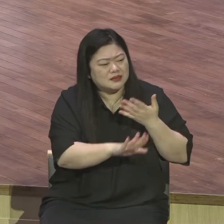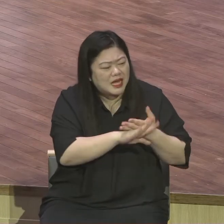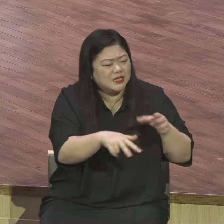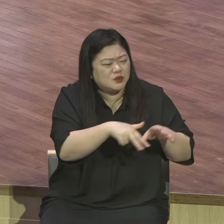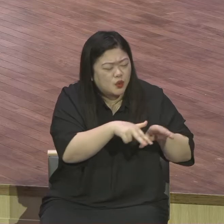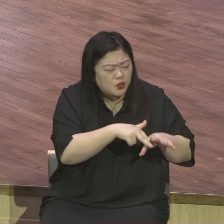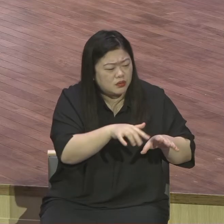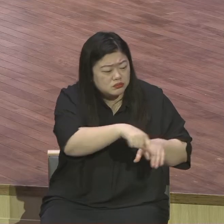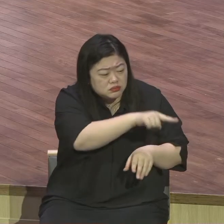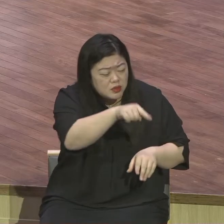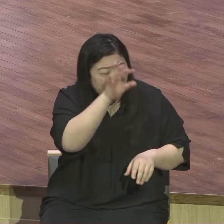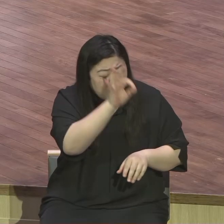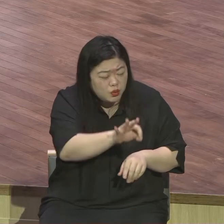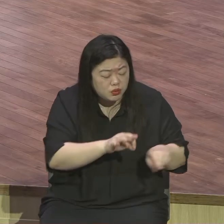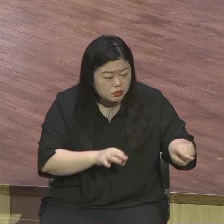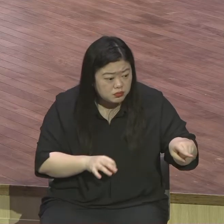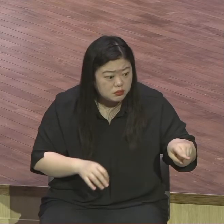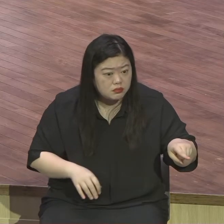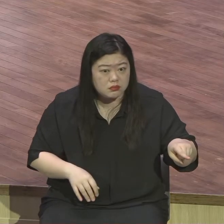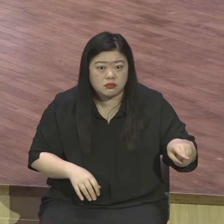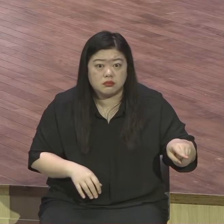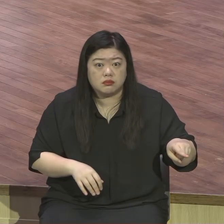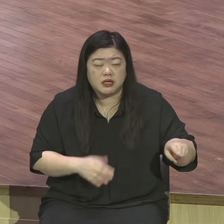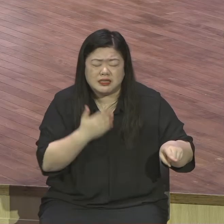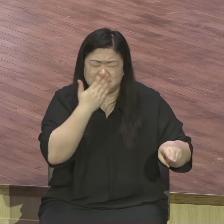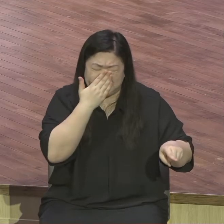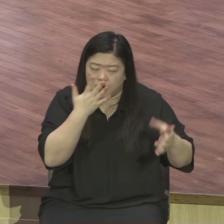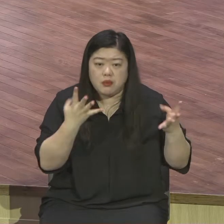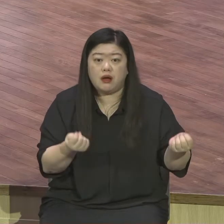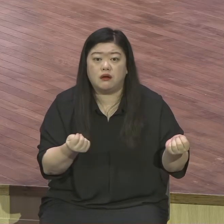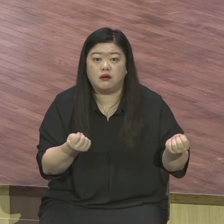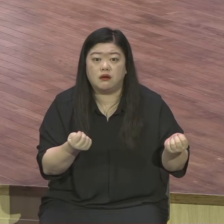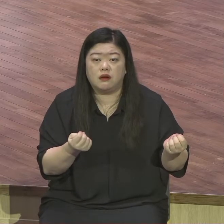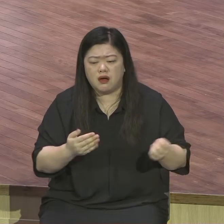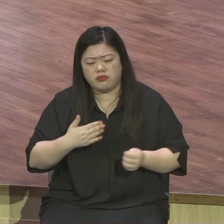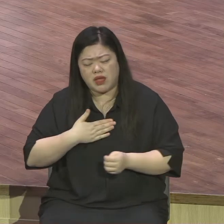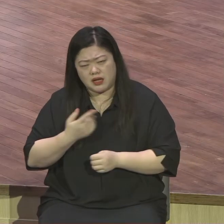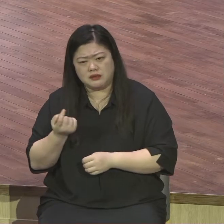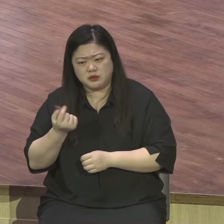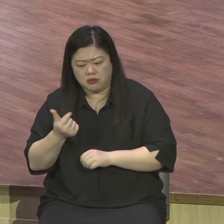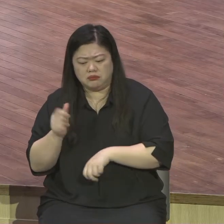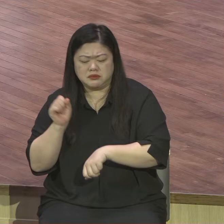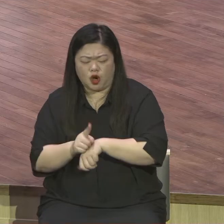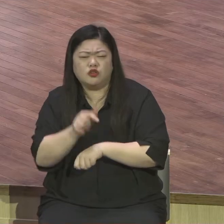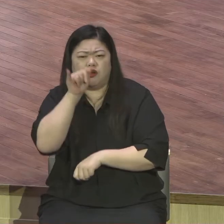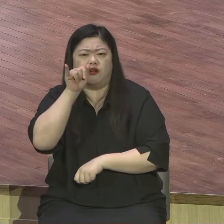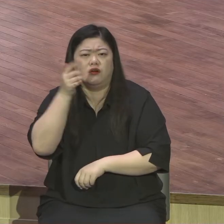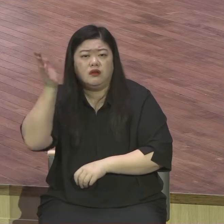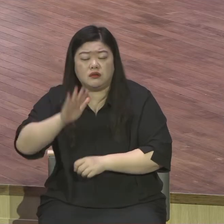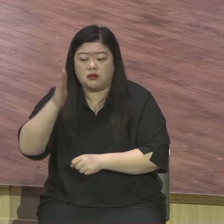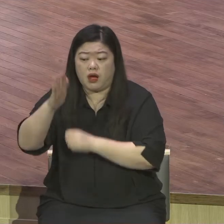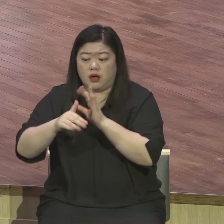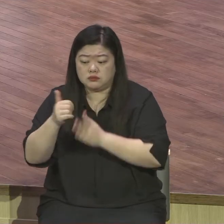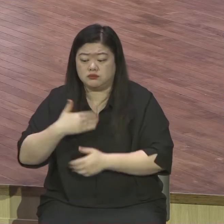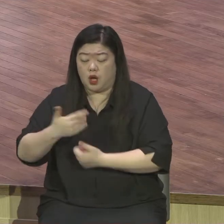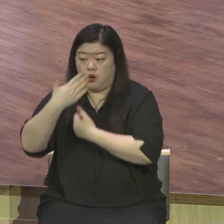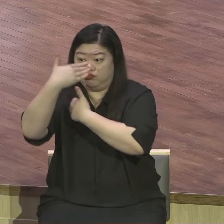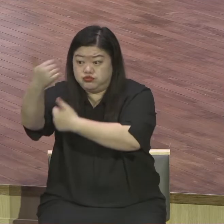안 뽑아 이상은 한편없는 우리를 뽑아버렸다 무조건적 선택 세 번째